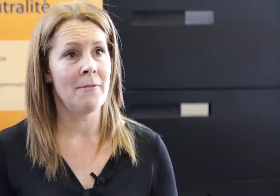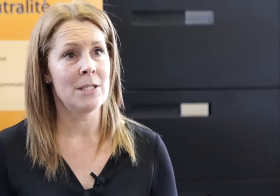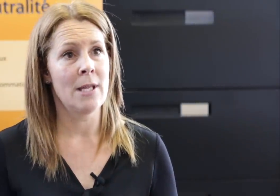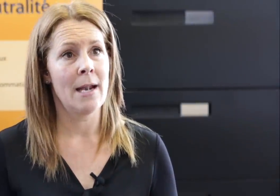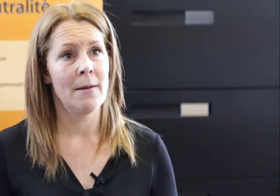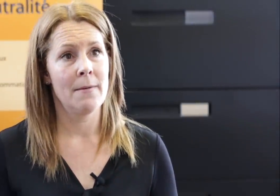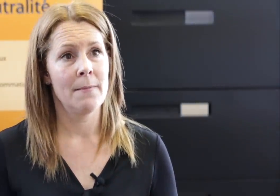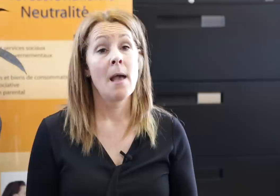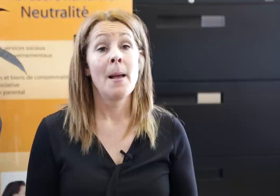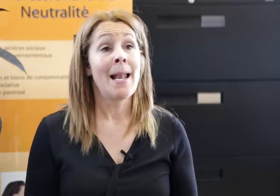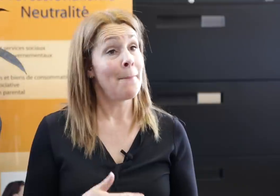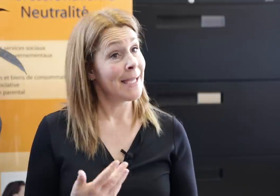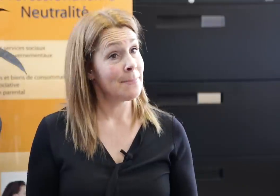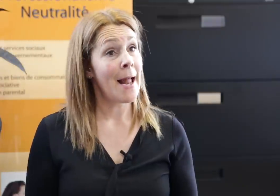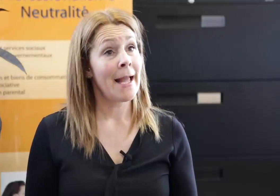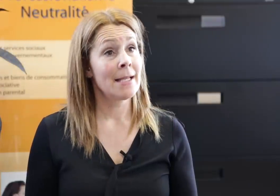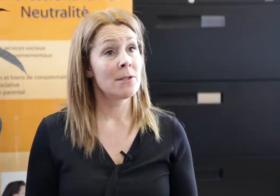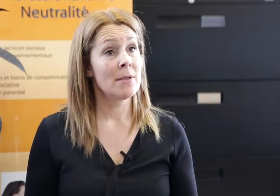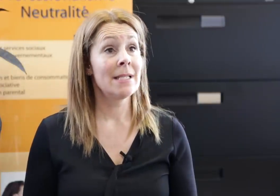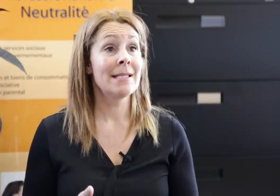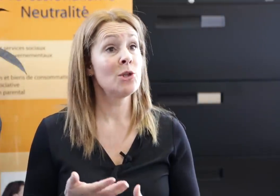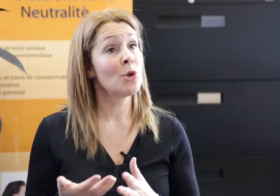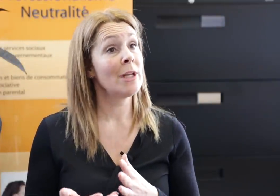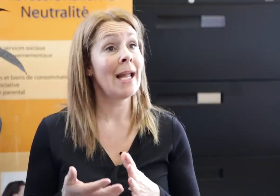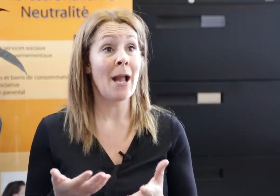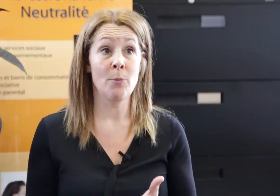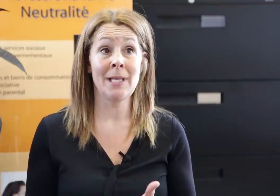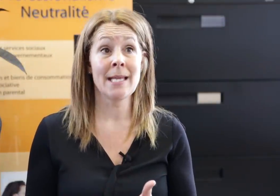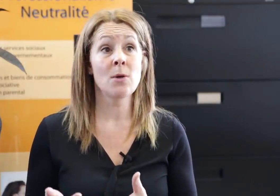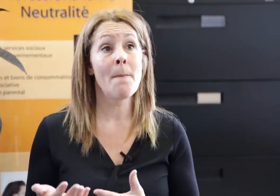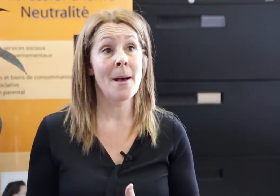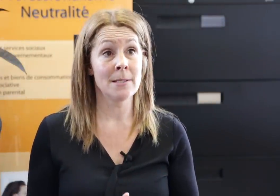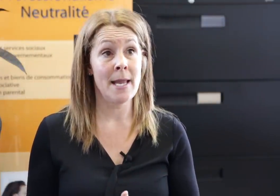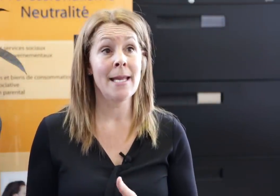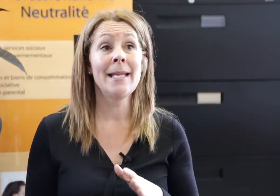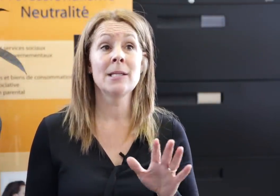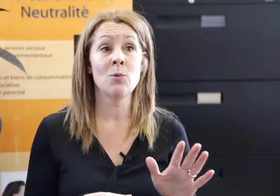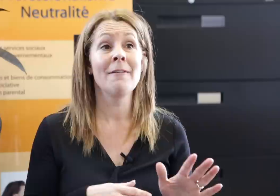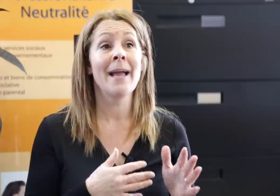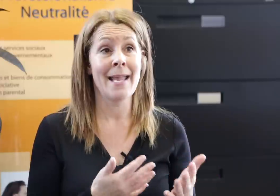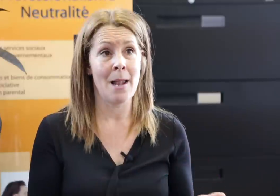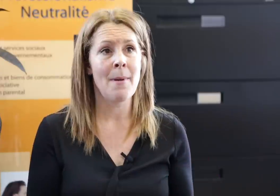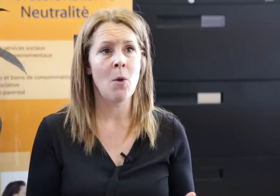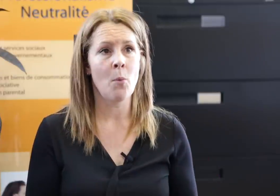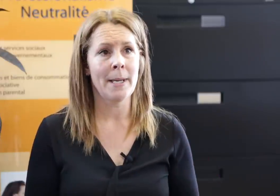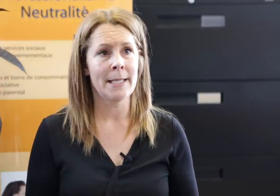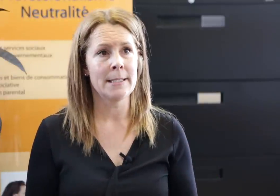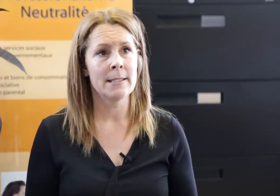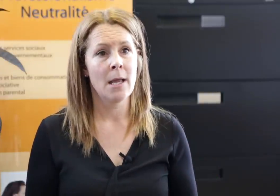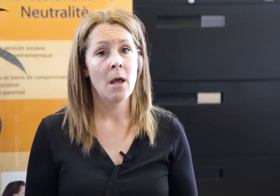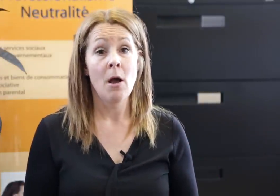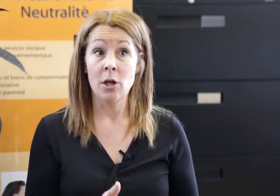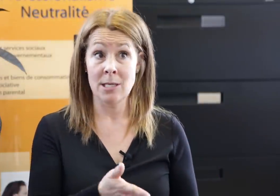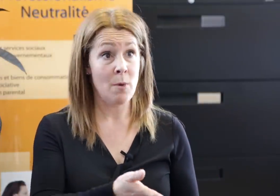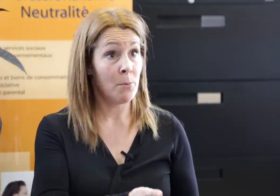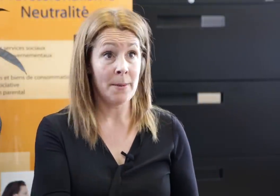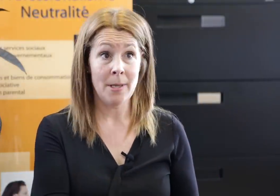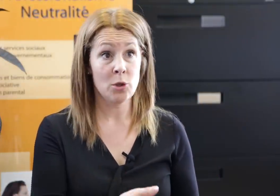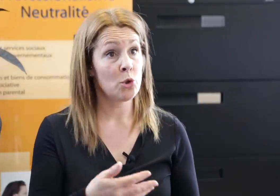professionnel. La principale raison, c'est de s'assurer que la communication passe bien et qu'elle soit réellement comprise, que ce soit pour les personnes